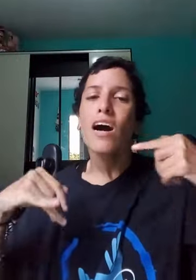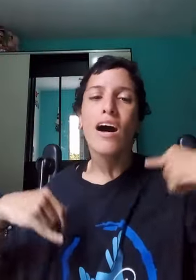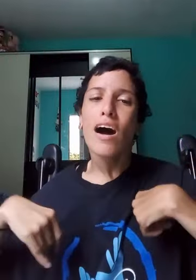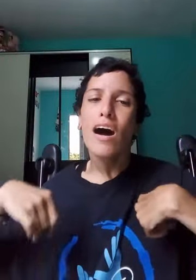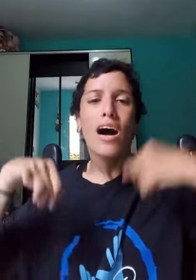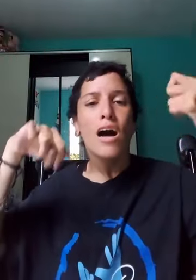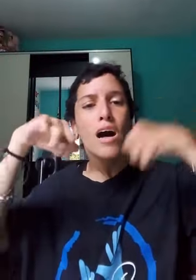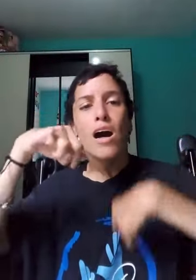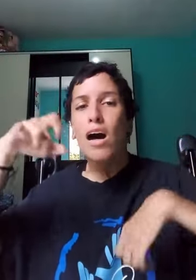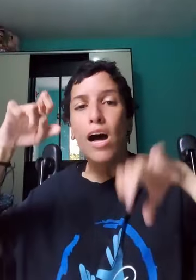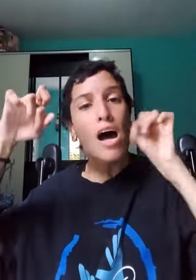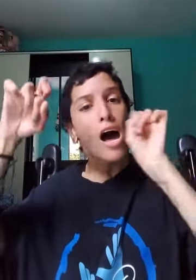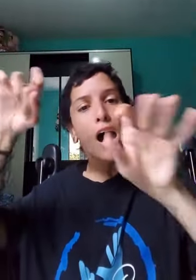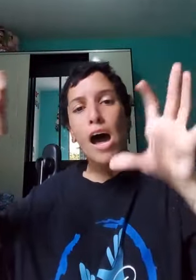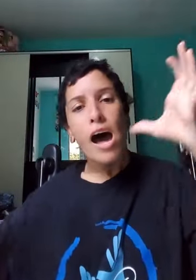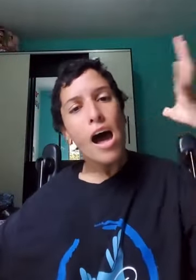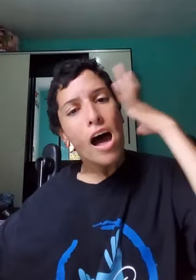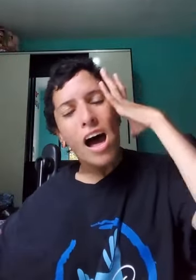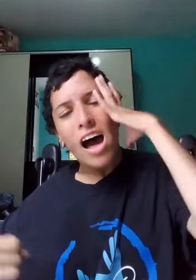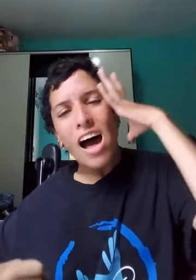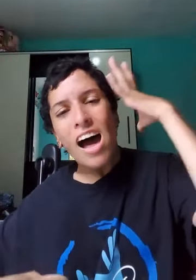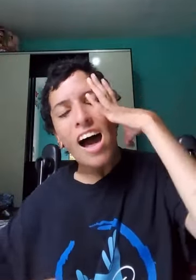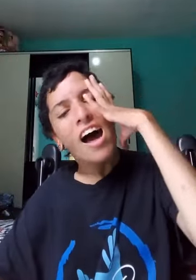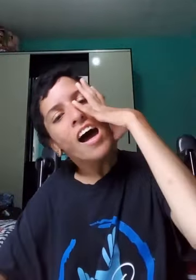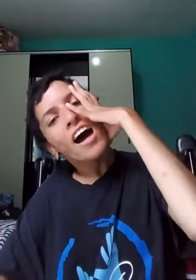e eu preciso só saber